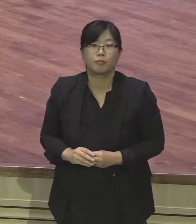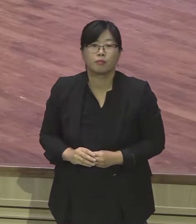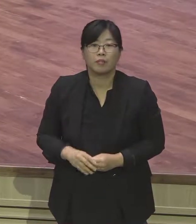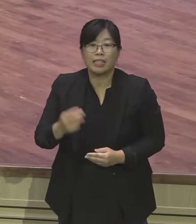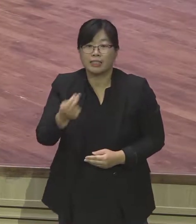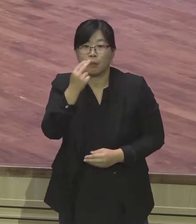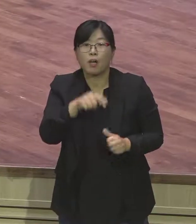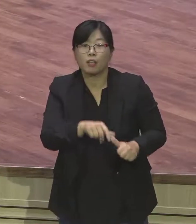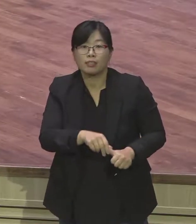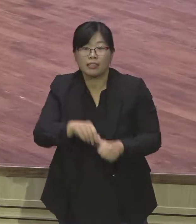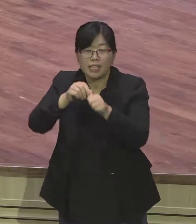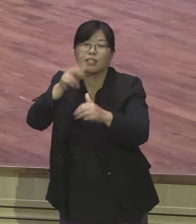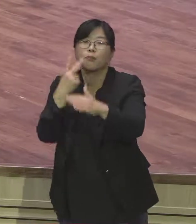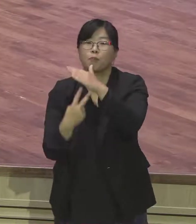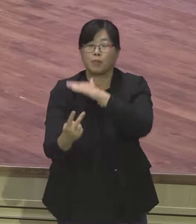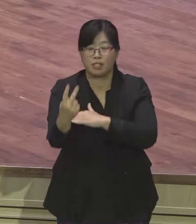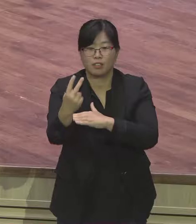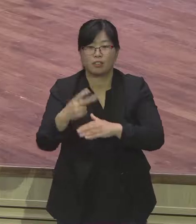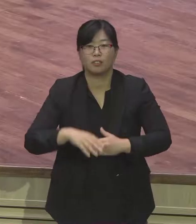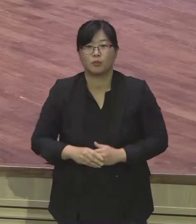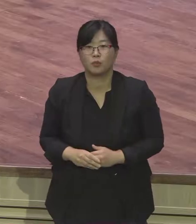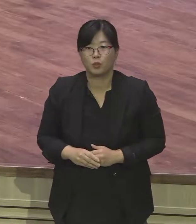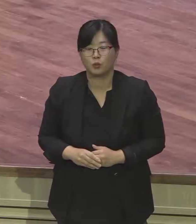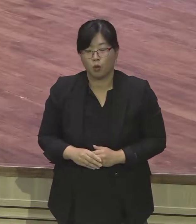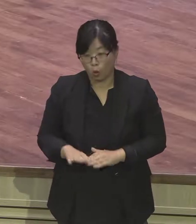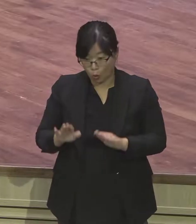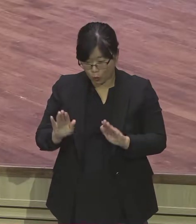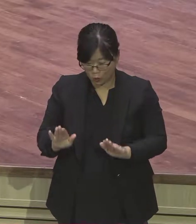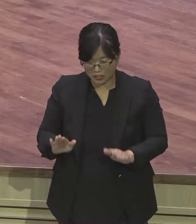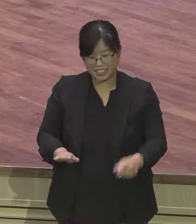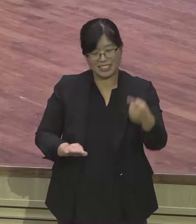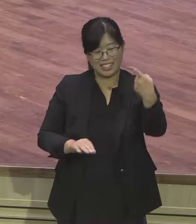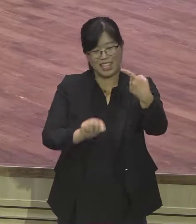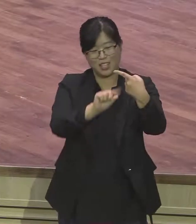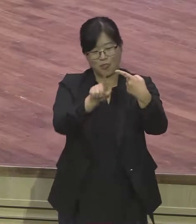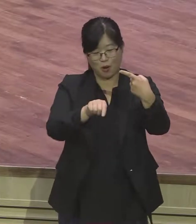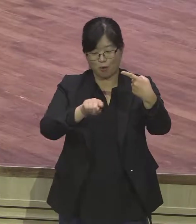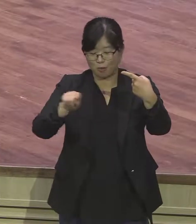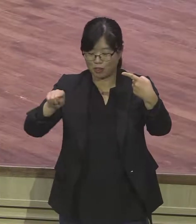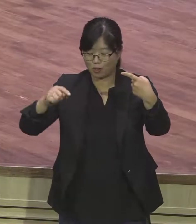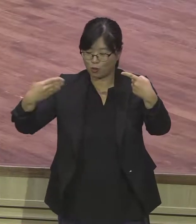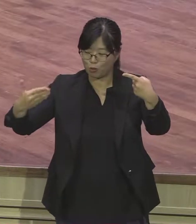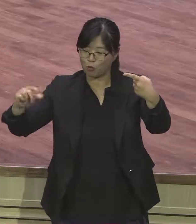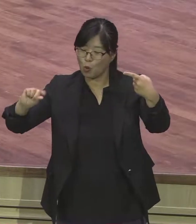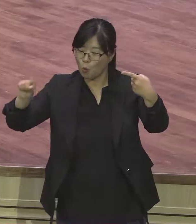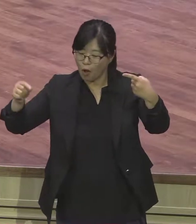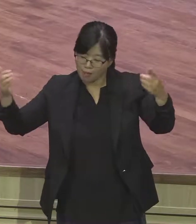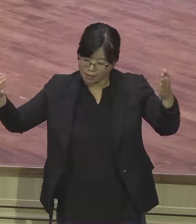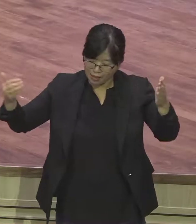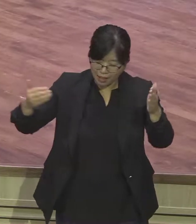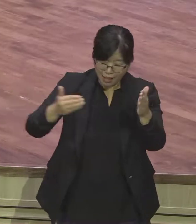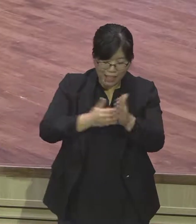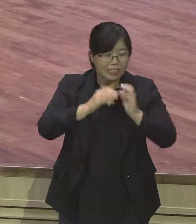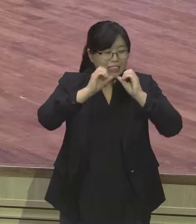한 명 이상 전도한 대상자를 이제 대상으로 감사와 축복을 전하는